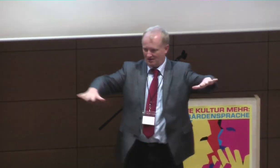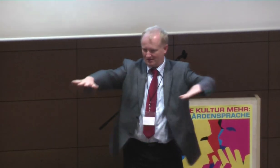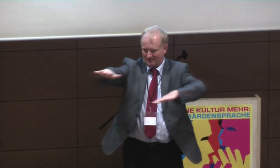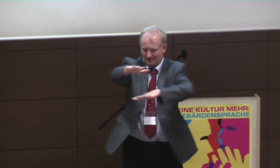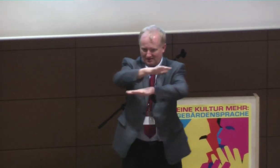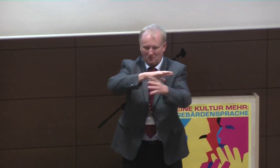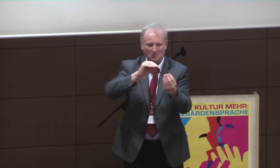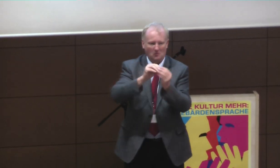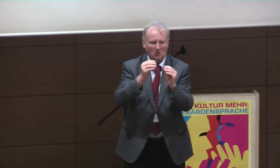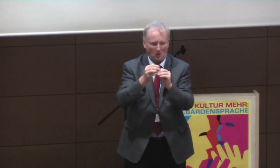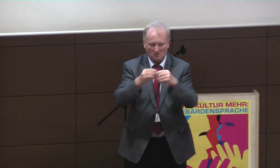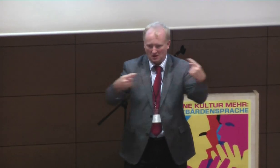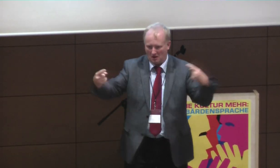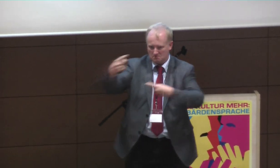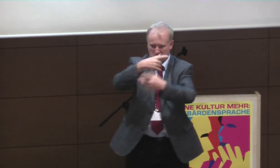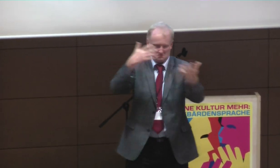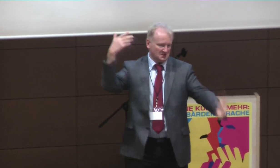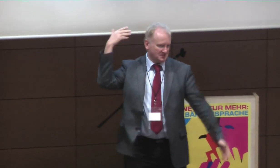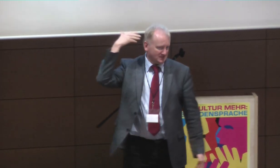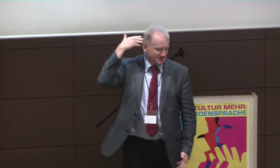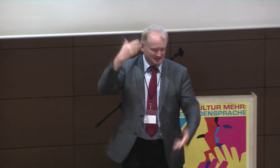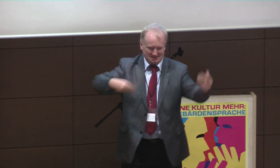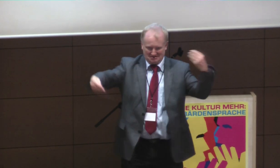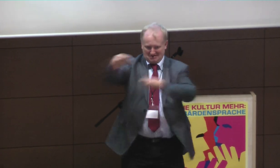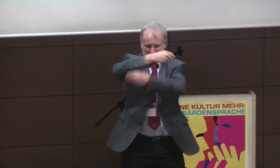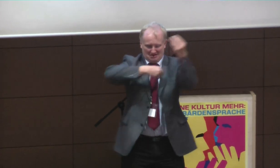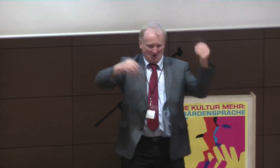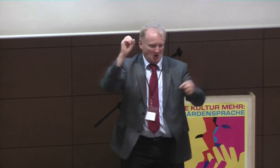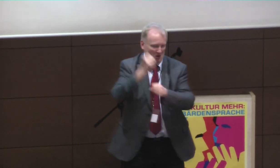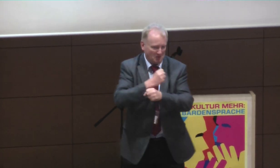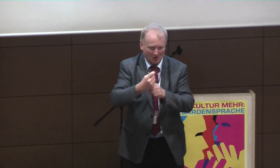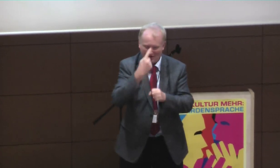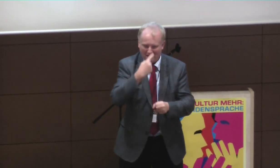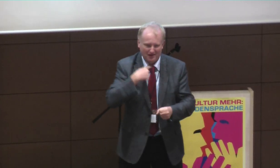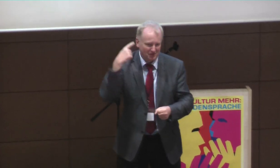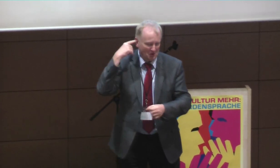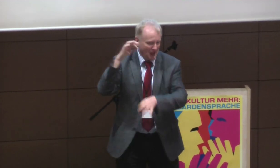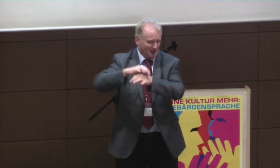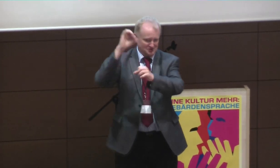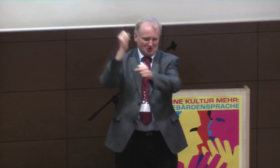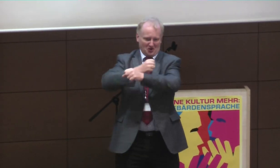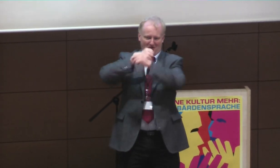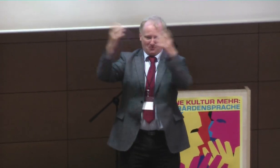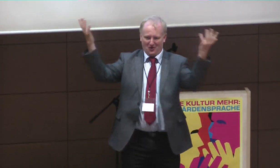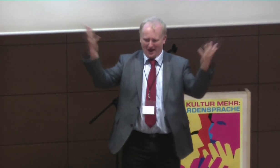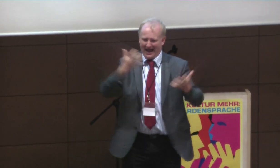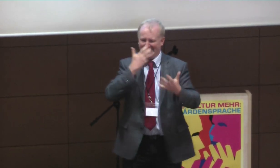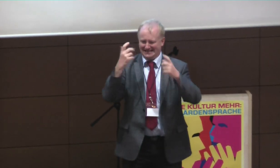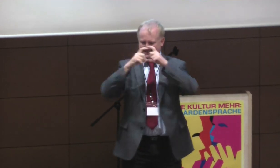ganz typisches, in der Gehörlosenwelt, dass, Probleme, doch auch immer in der Community, ähm, besprochen werden, ja, dass, äh, zum Beispiel